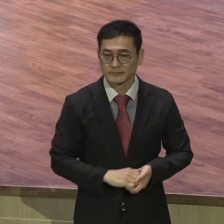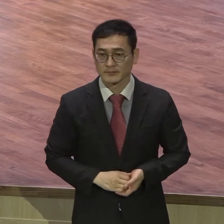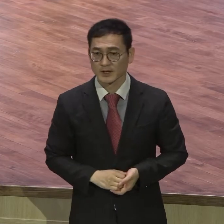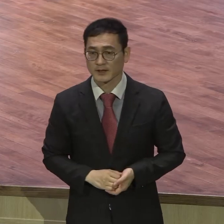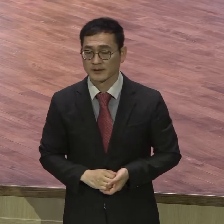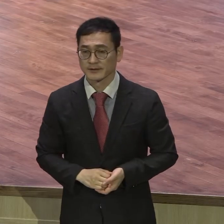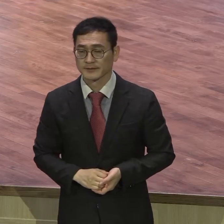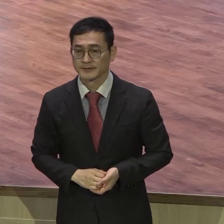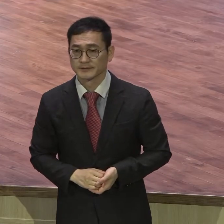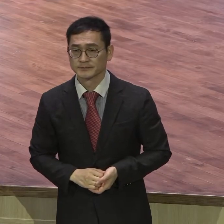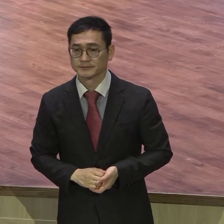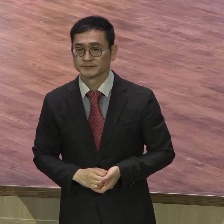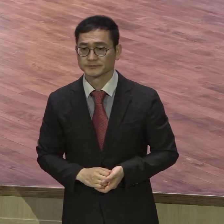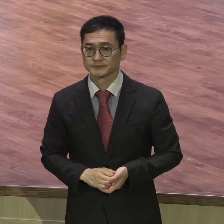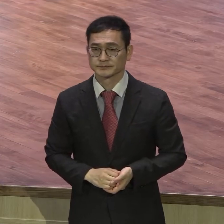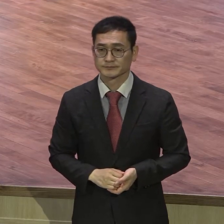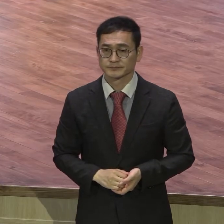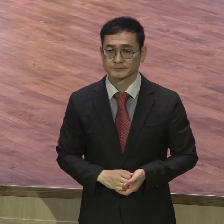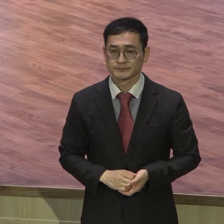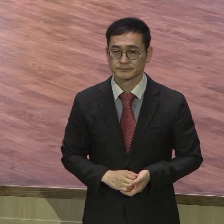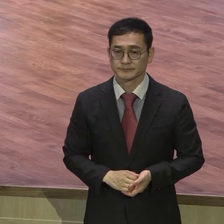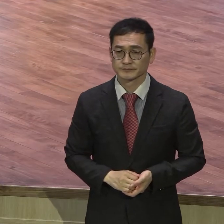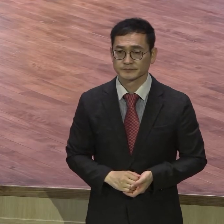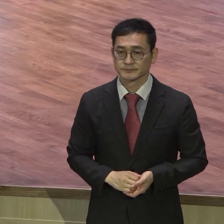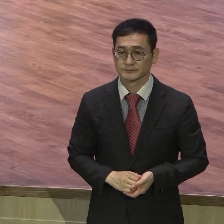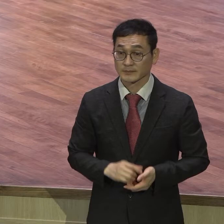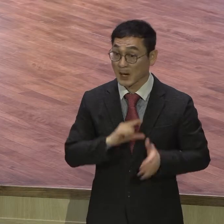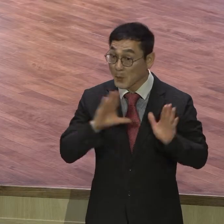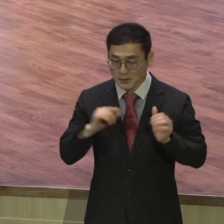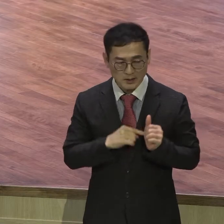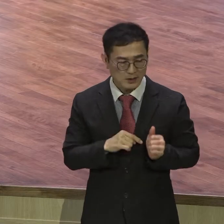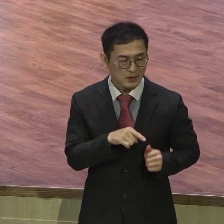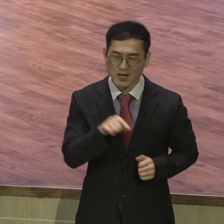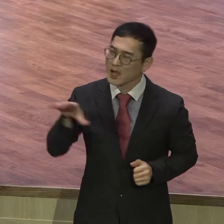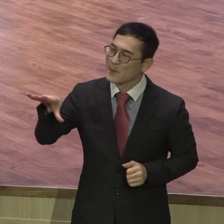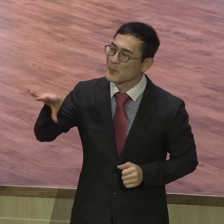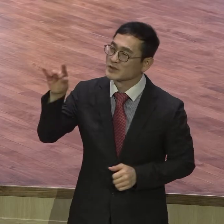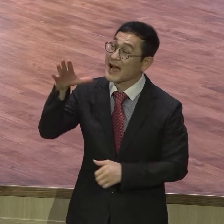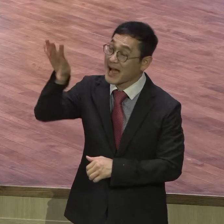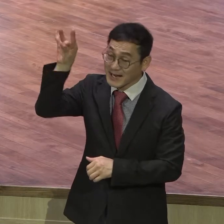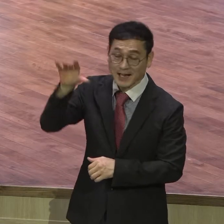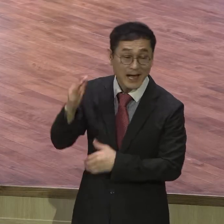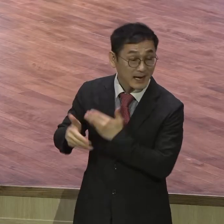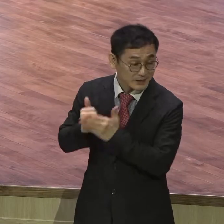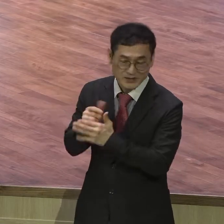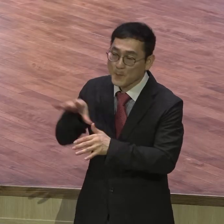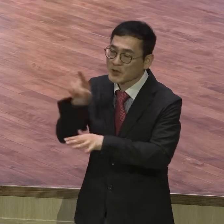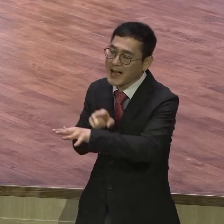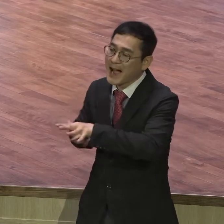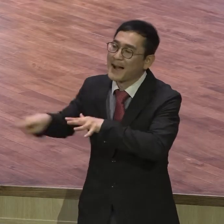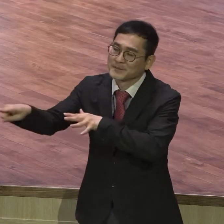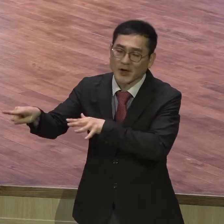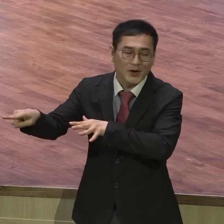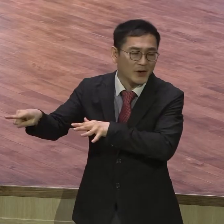우리보다 먼저 가시는 하나님이시라고 그렇게 밝히고 있습니다 보면